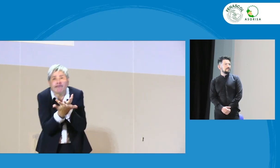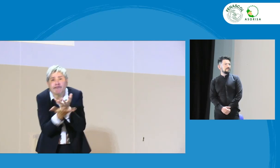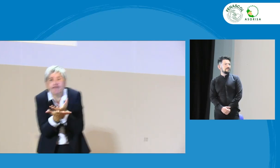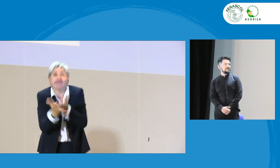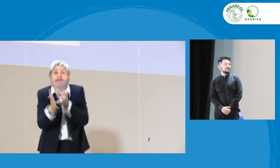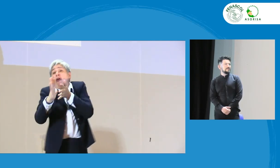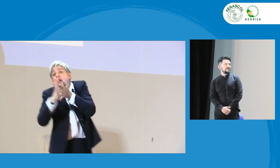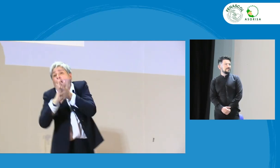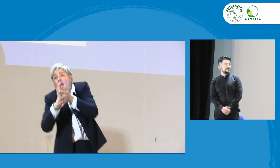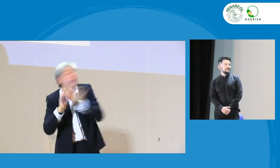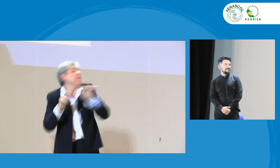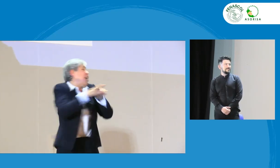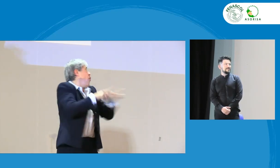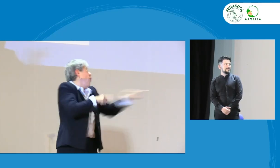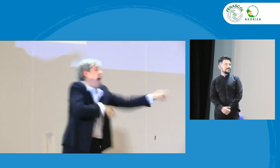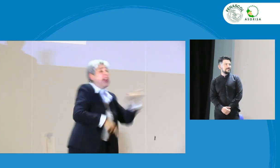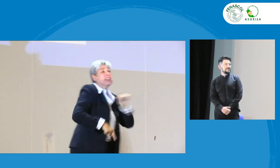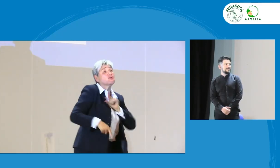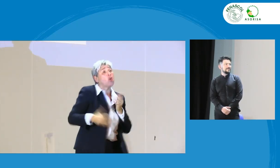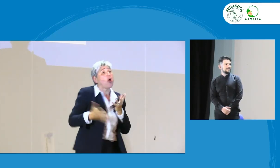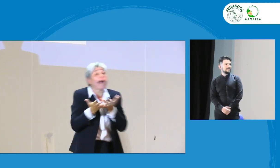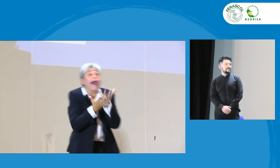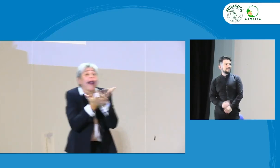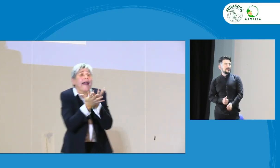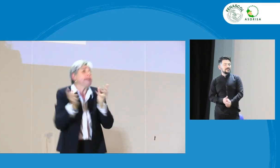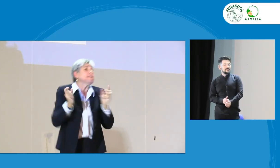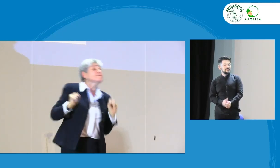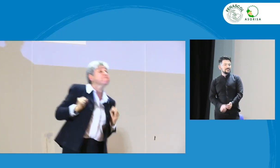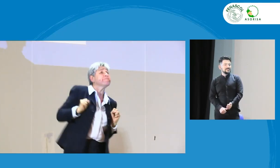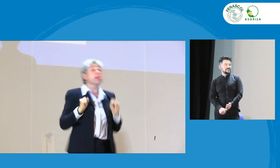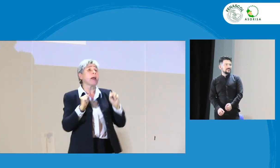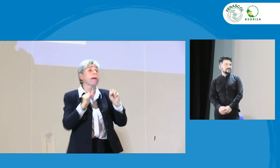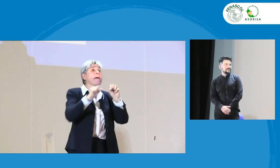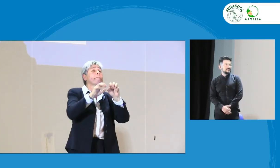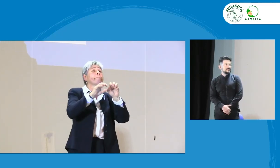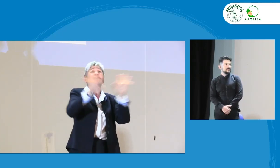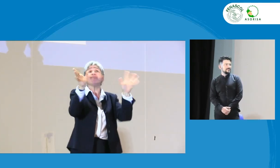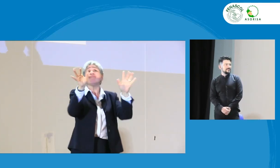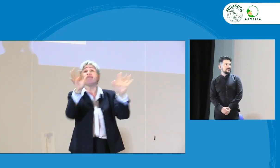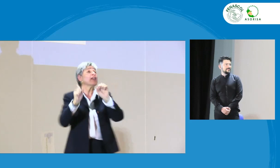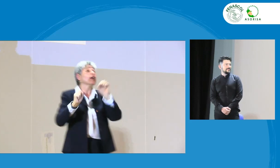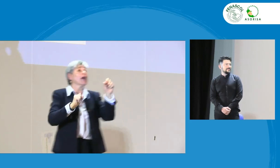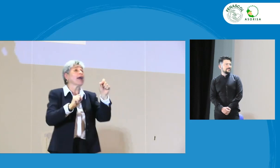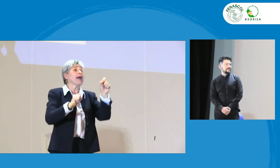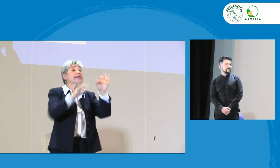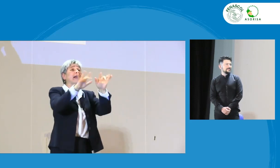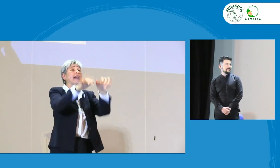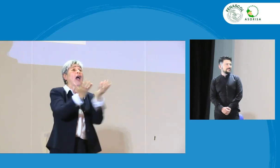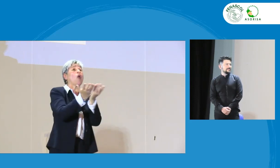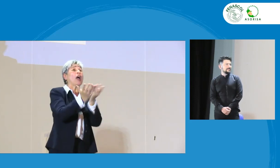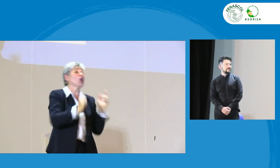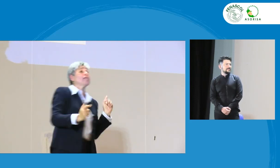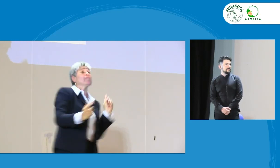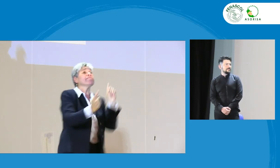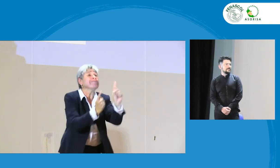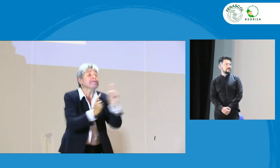Informa, como el insor. Es un ente asesor. El consejo, digamos, habla con la secretaria de educación y da una